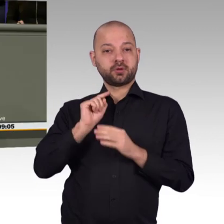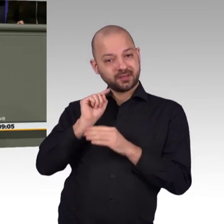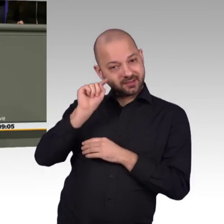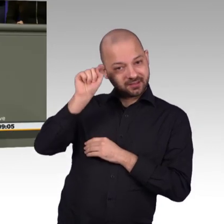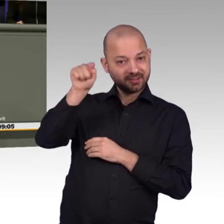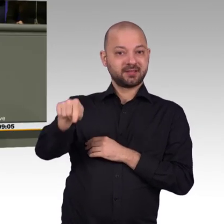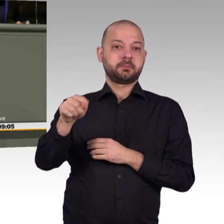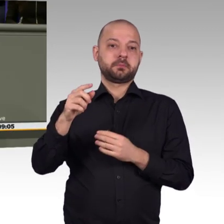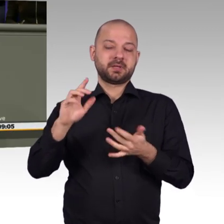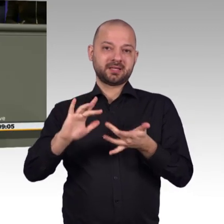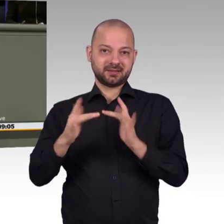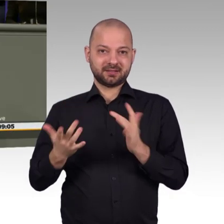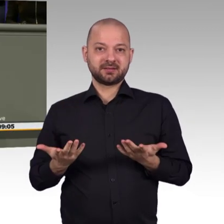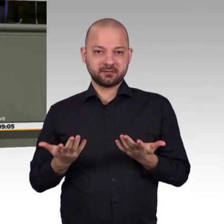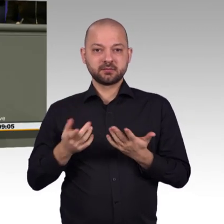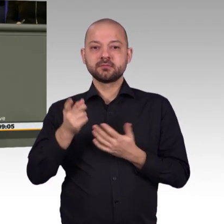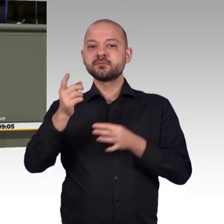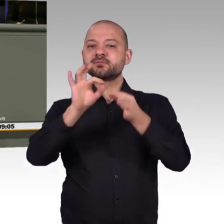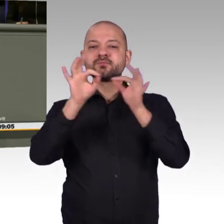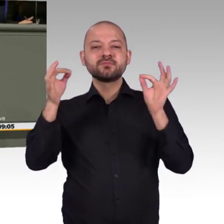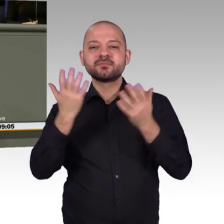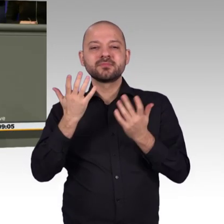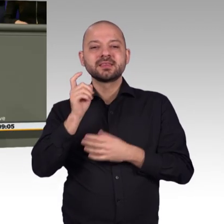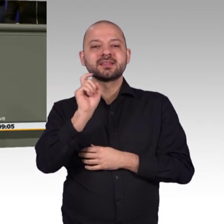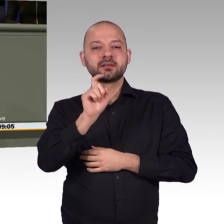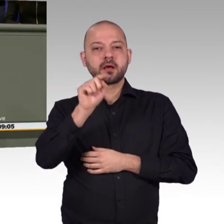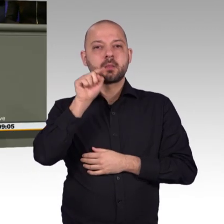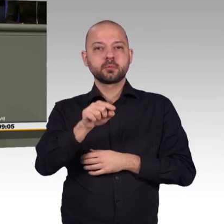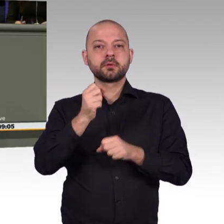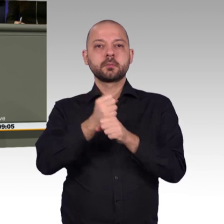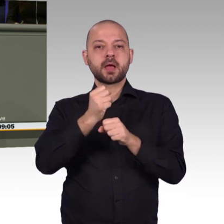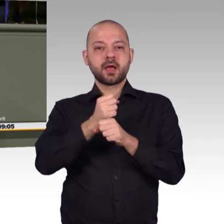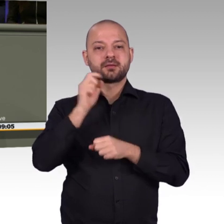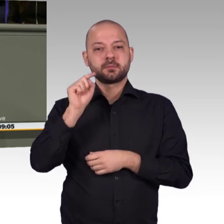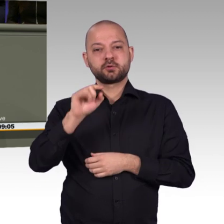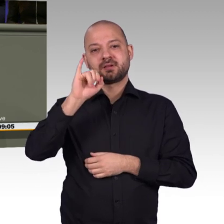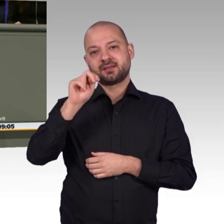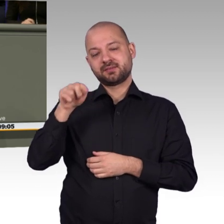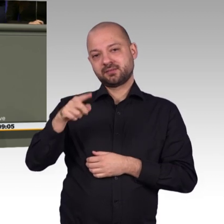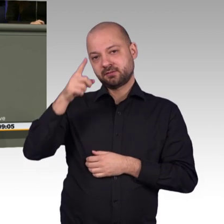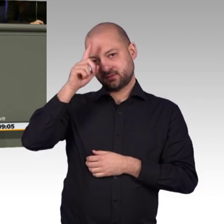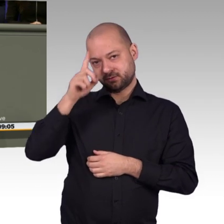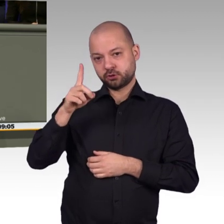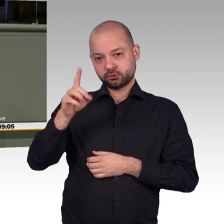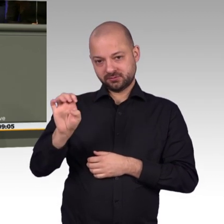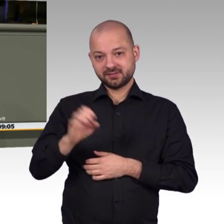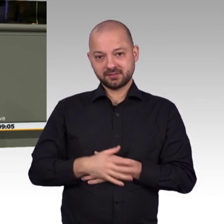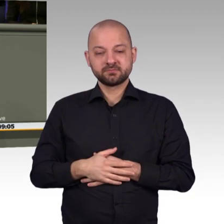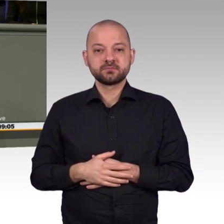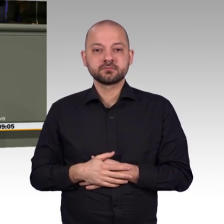wollen jede Bürgerin und jeden Bürger in die Lage versetzen, den digitalen Wandel selbstbestimmt mitgestalten zu können und vor